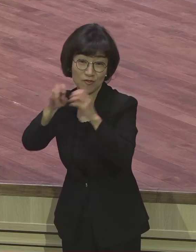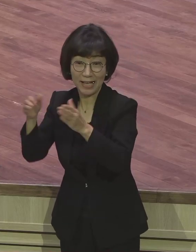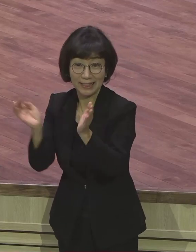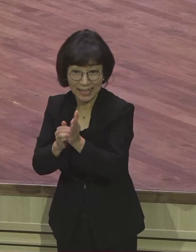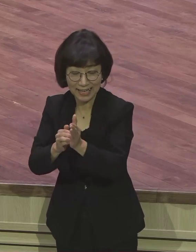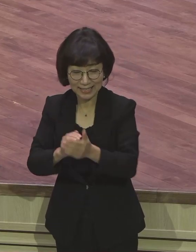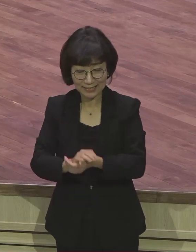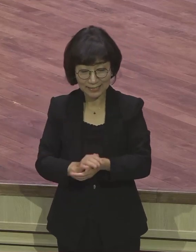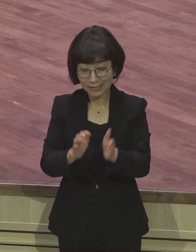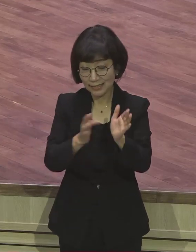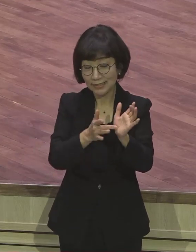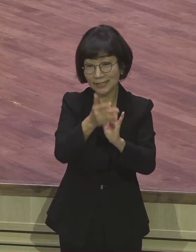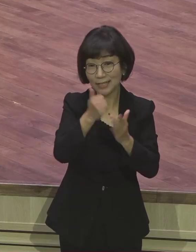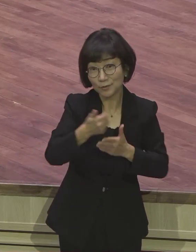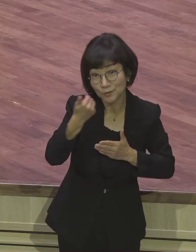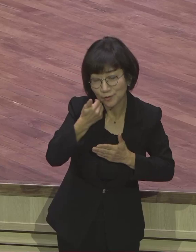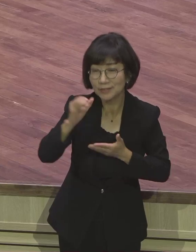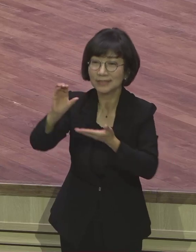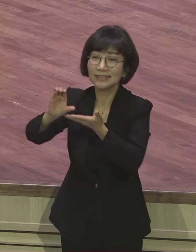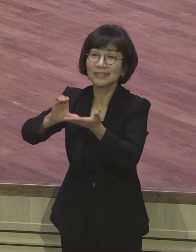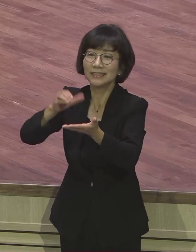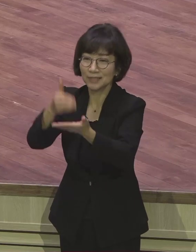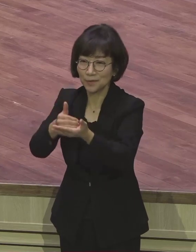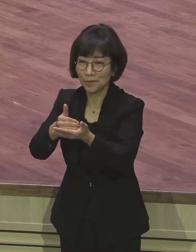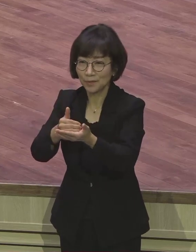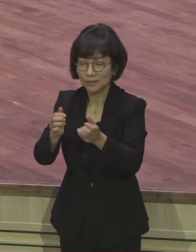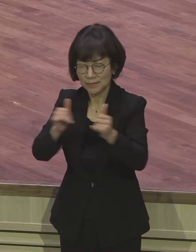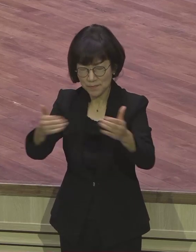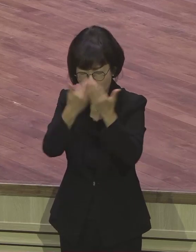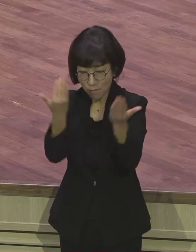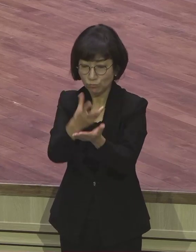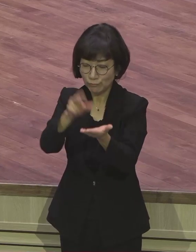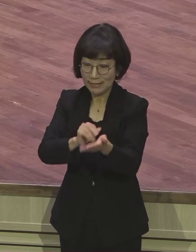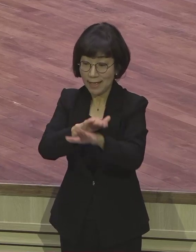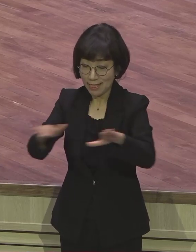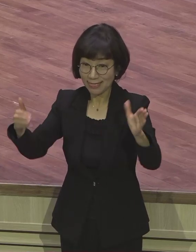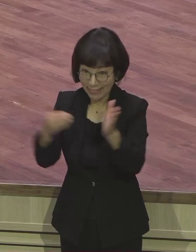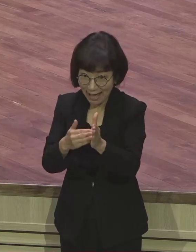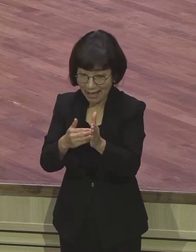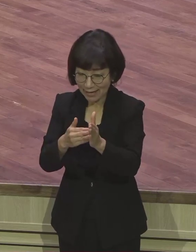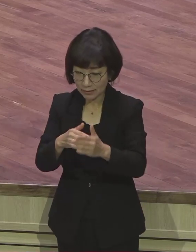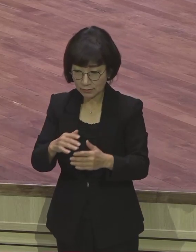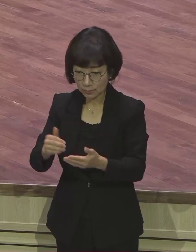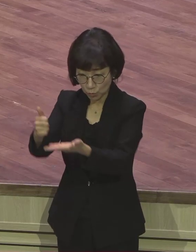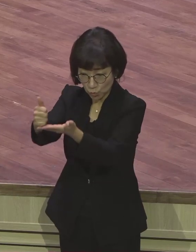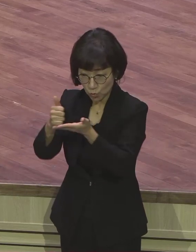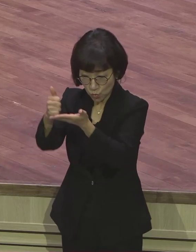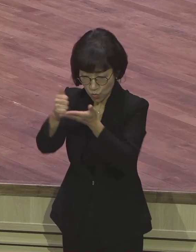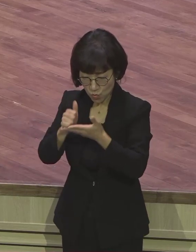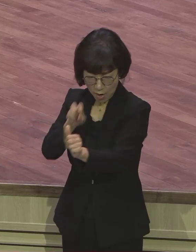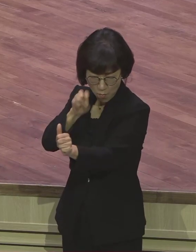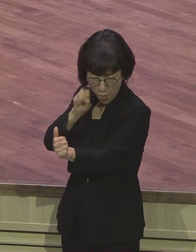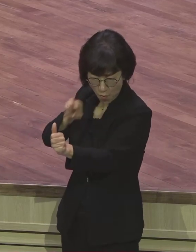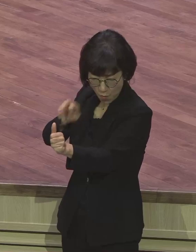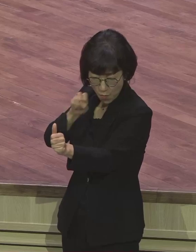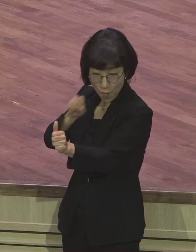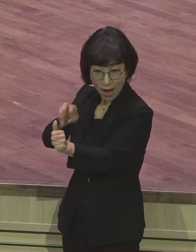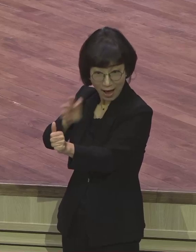그 이스라엘 인생 모든 분들에게 해결하셨다는 사실을 그야말로 끊임없이 복음을 증거했습니다. 요즘